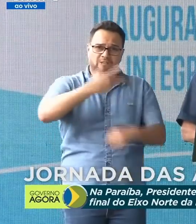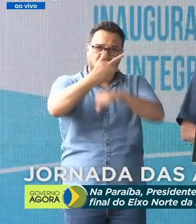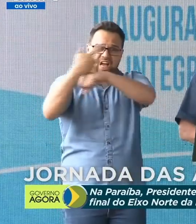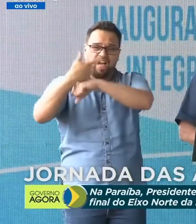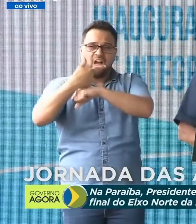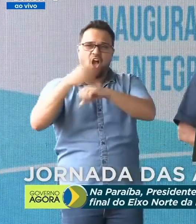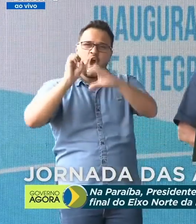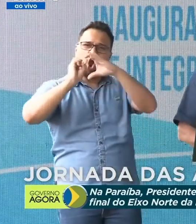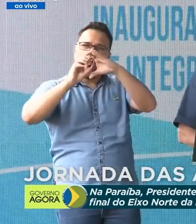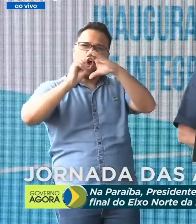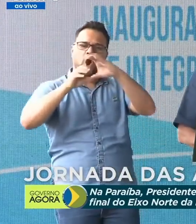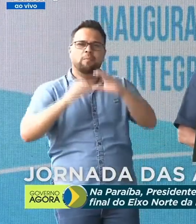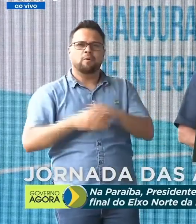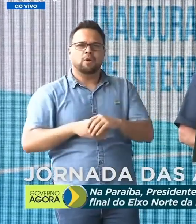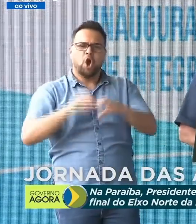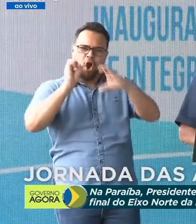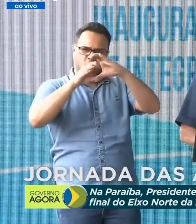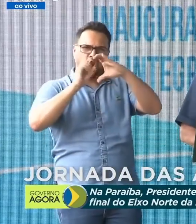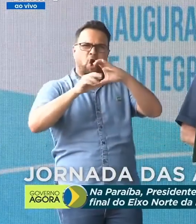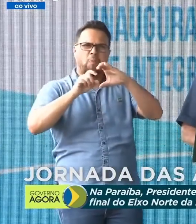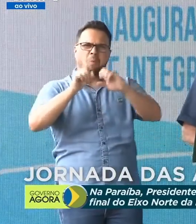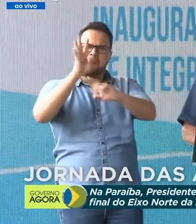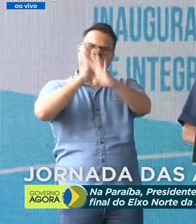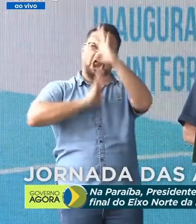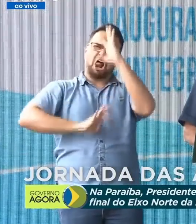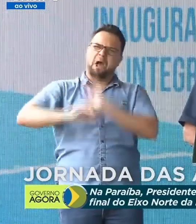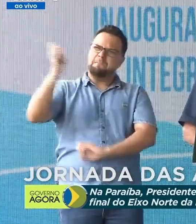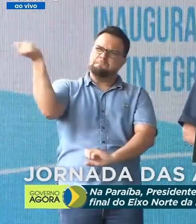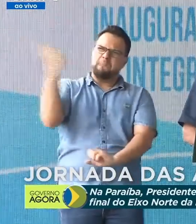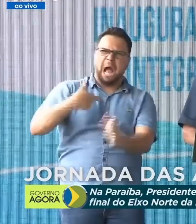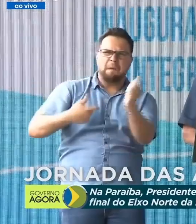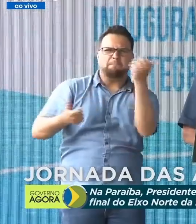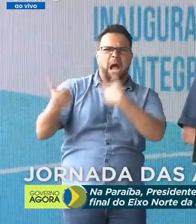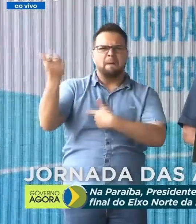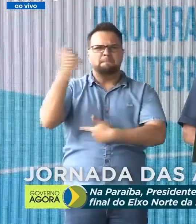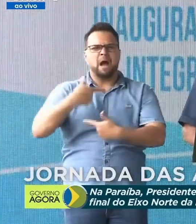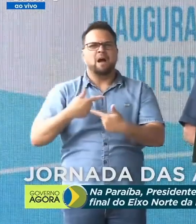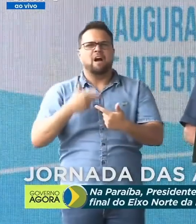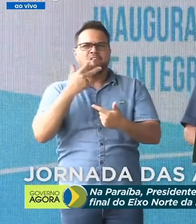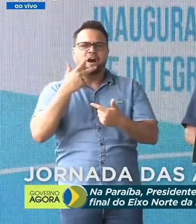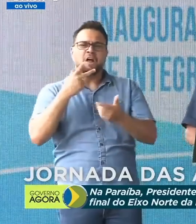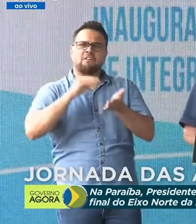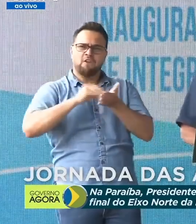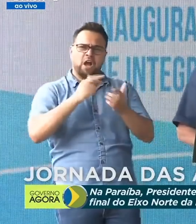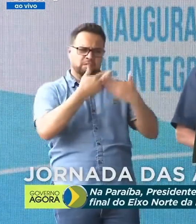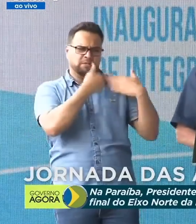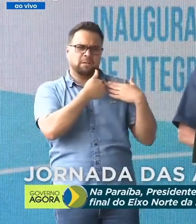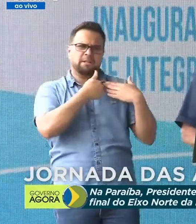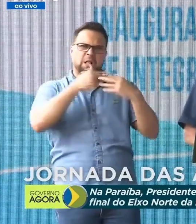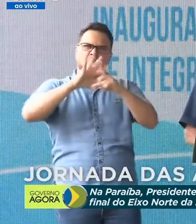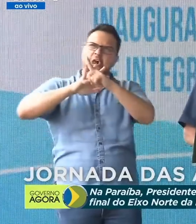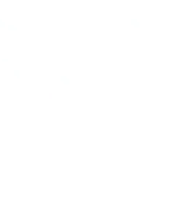A TV Globo bateu duro em mim, dizendo que é uma responsabilidade passar para R$ 400.